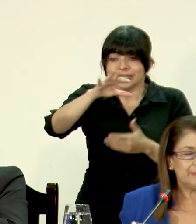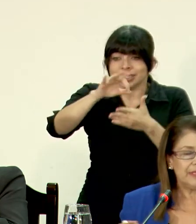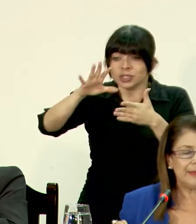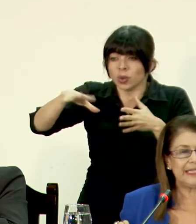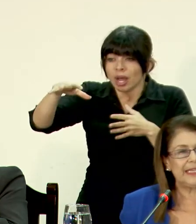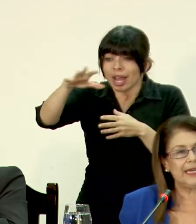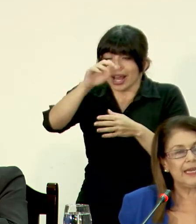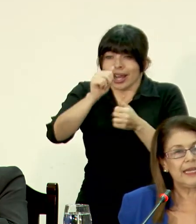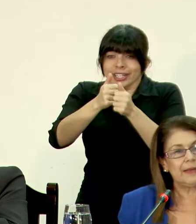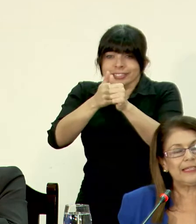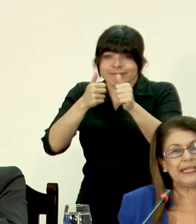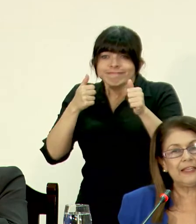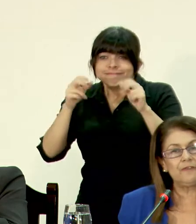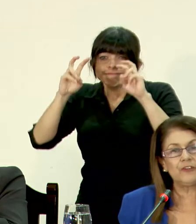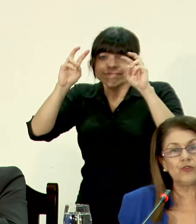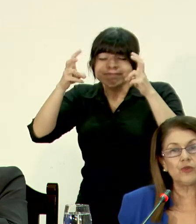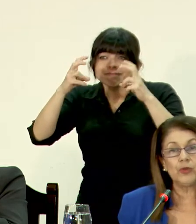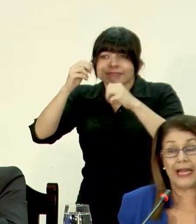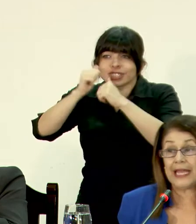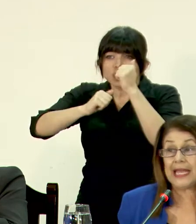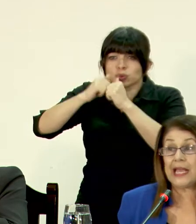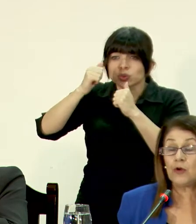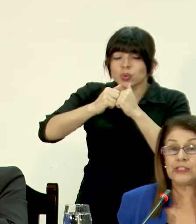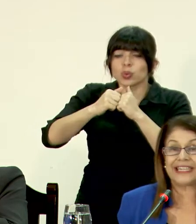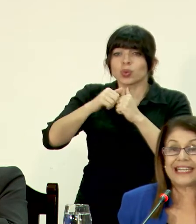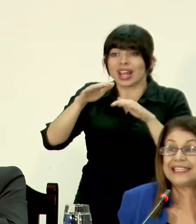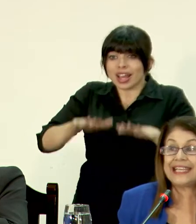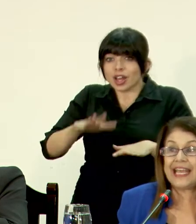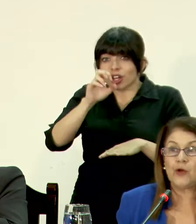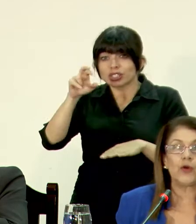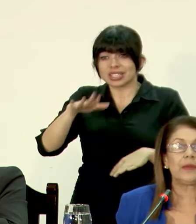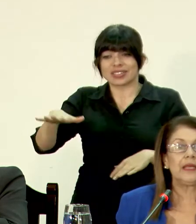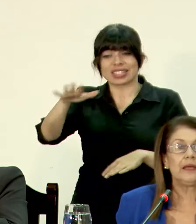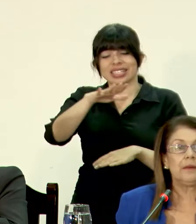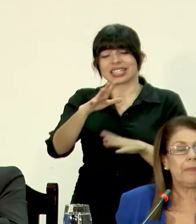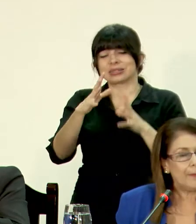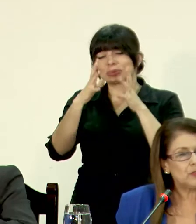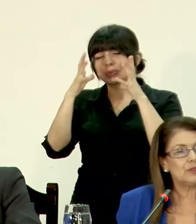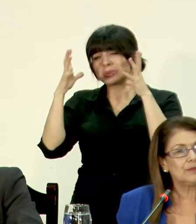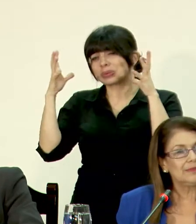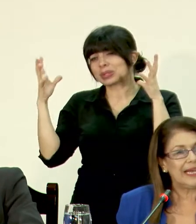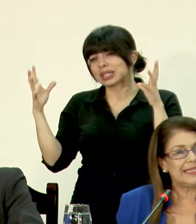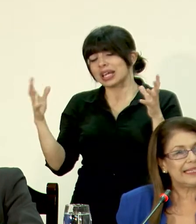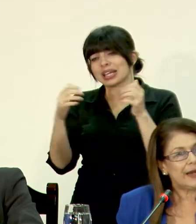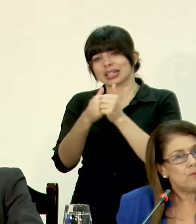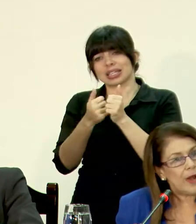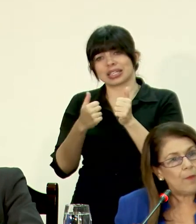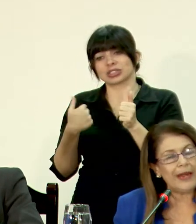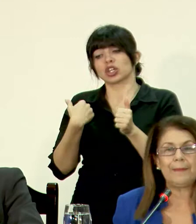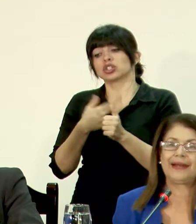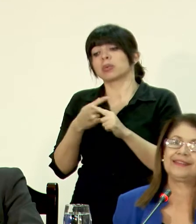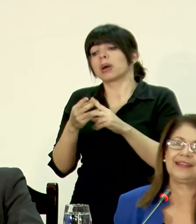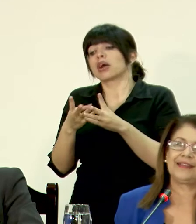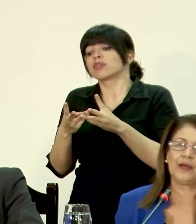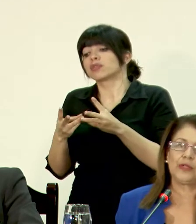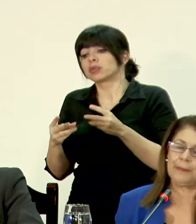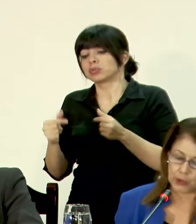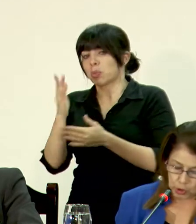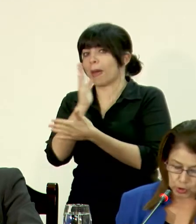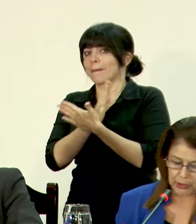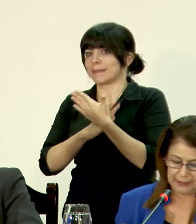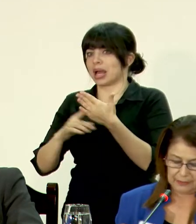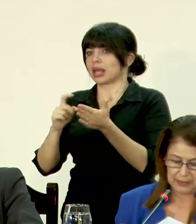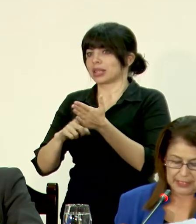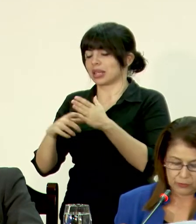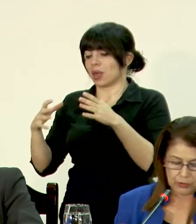en materia de infraestructura en Costa Rica es enorme. Vamos a saldar una buena parte de la deuda,